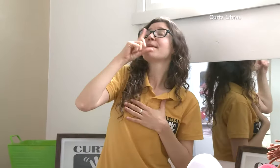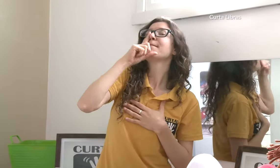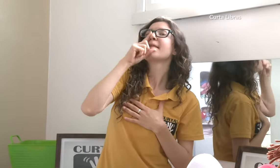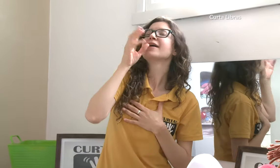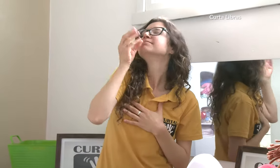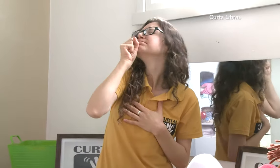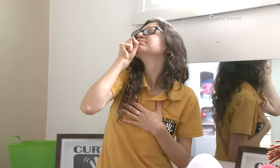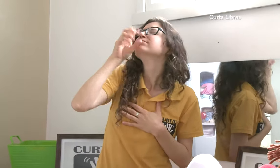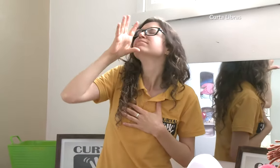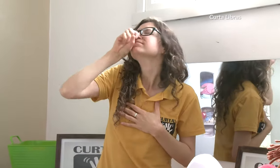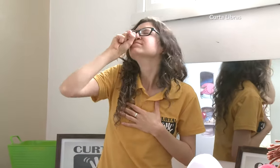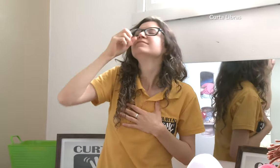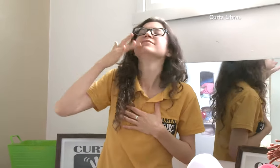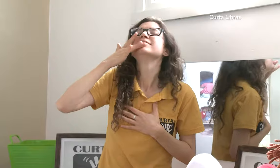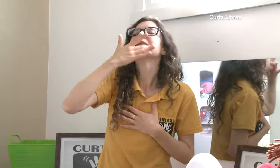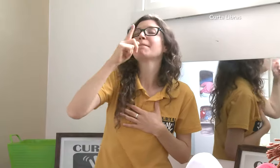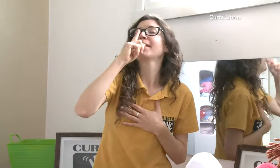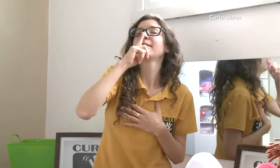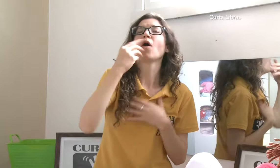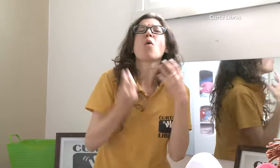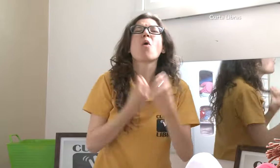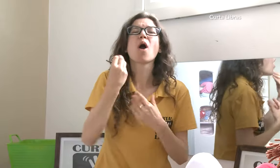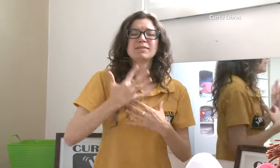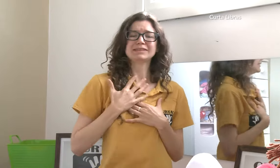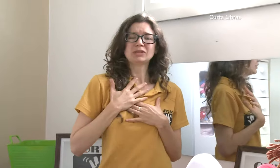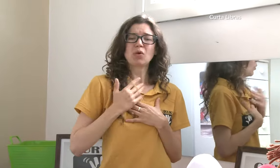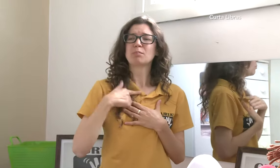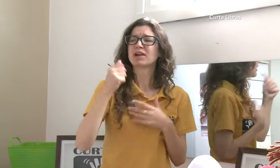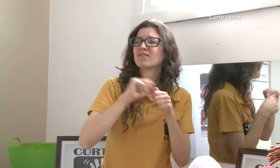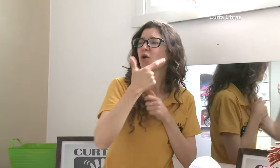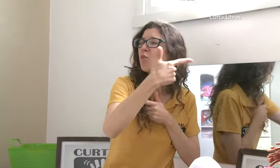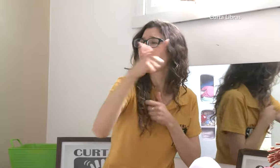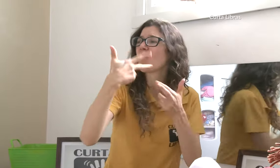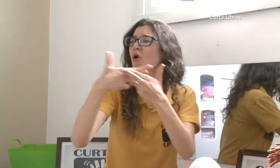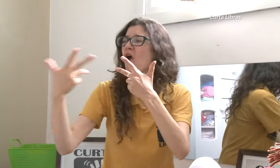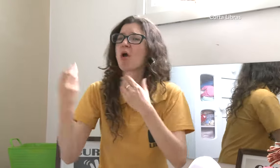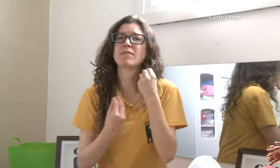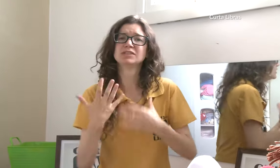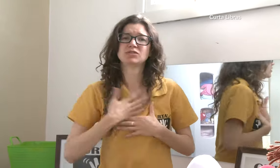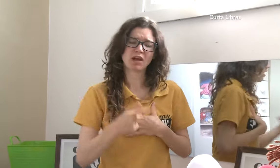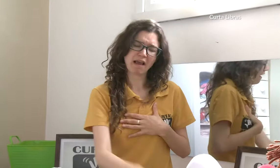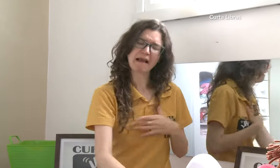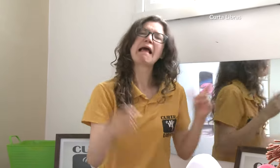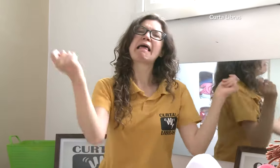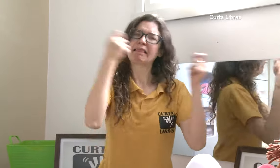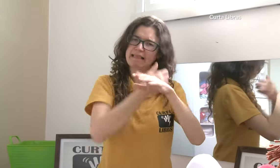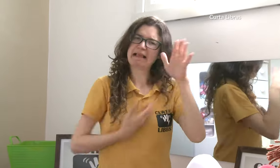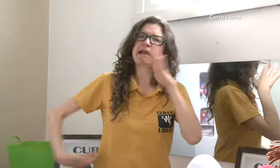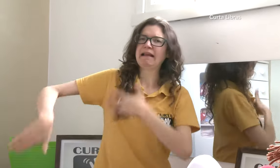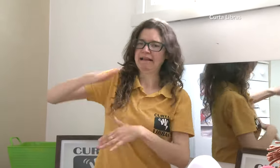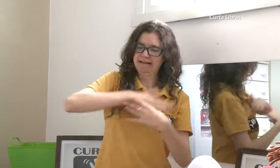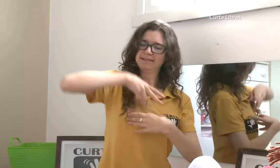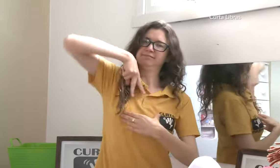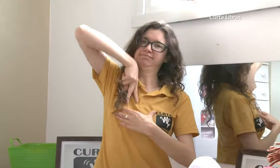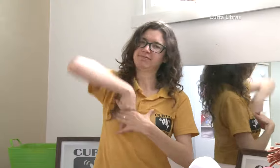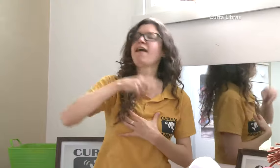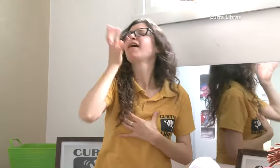dorme por mais tempo e também se sente seguro, confortável. Porque ele fica sentindo o cheiro da mãe.